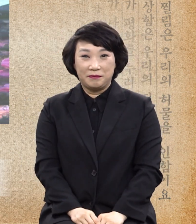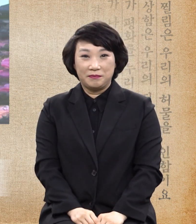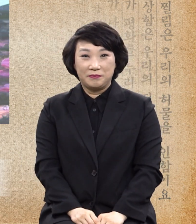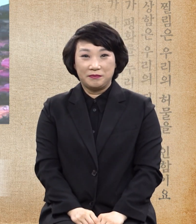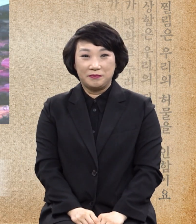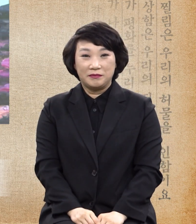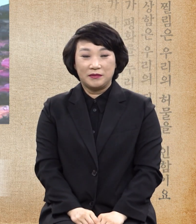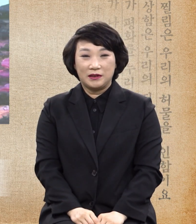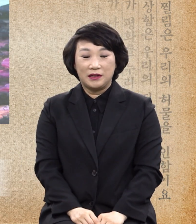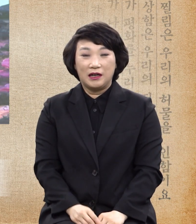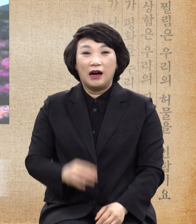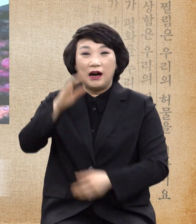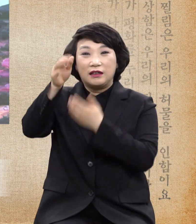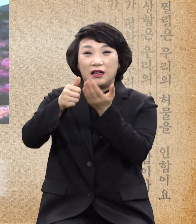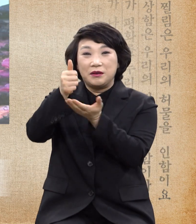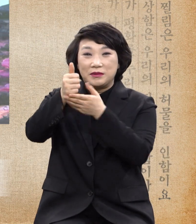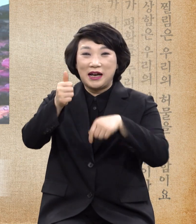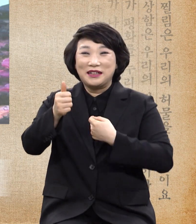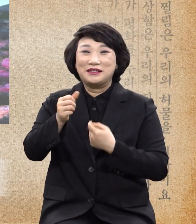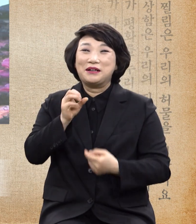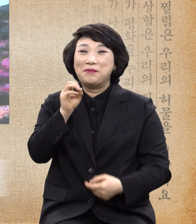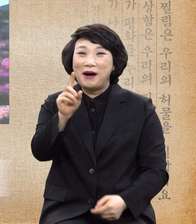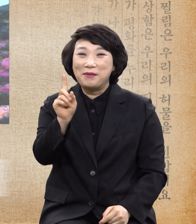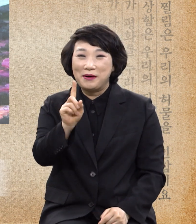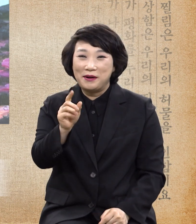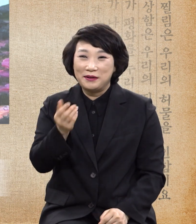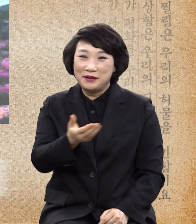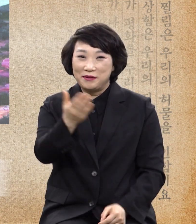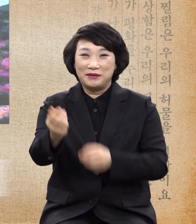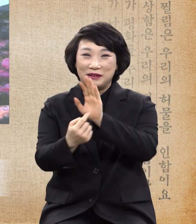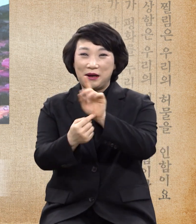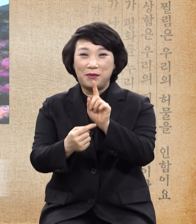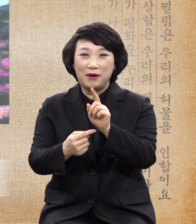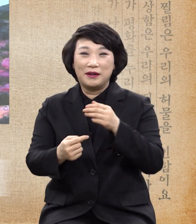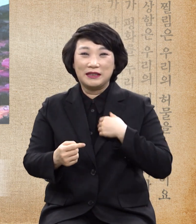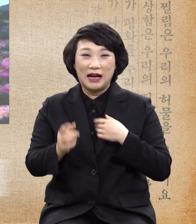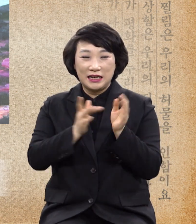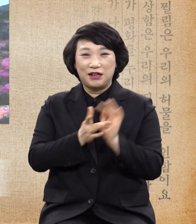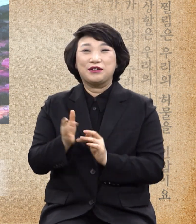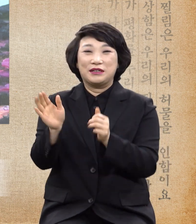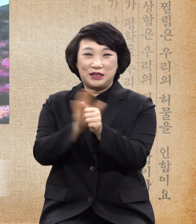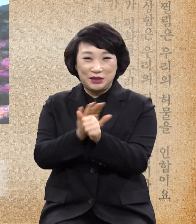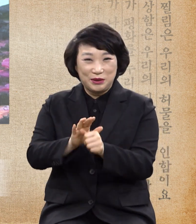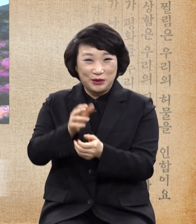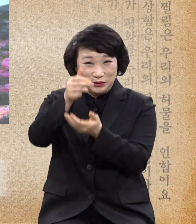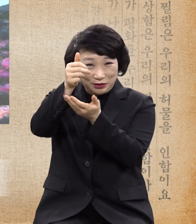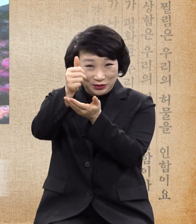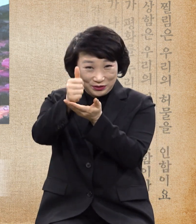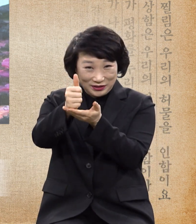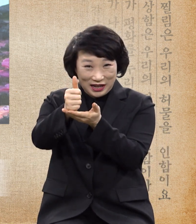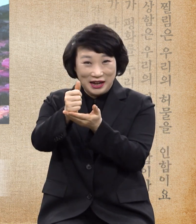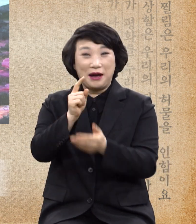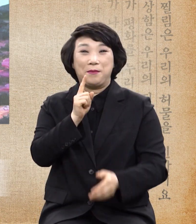자기 자신을 뭐라고 말씀하셨느냐 나는 치료자라 그렇게 나는